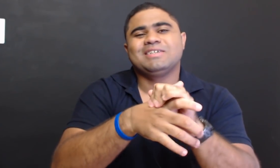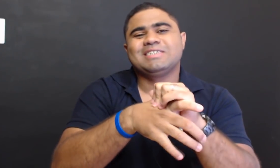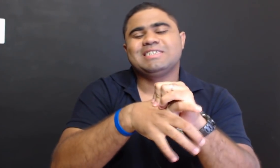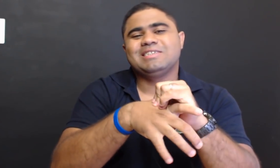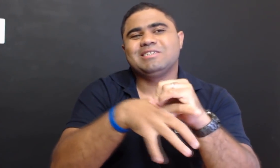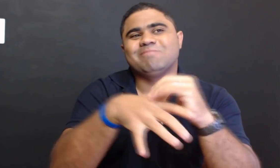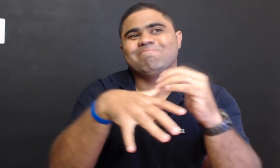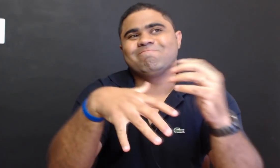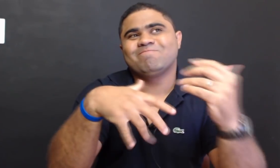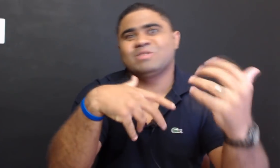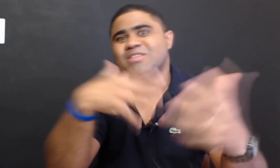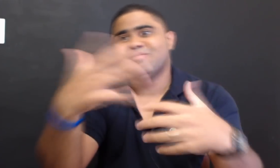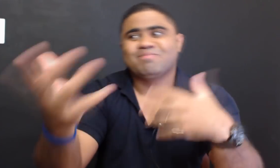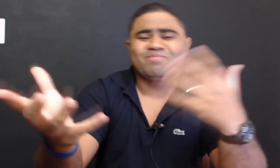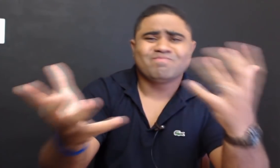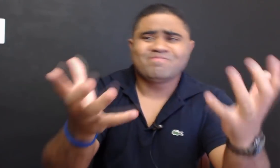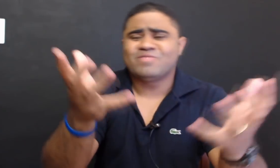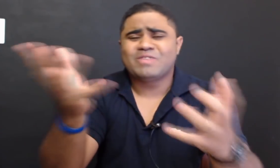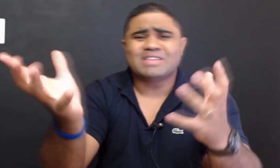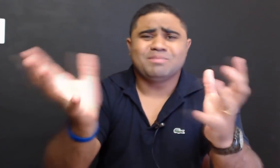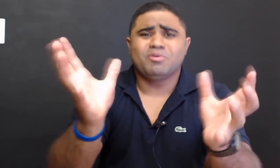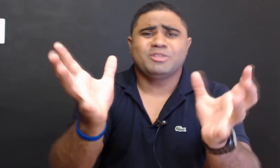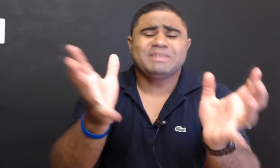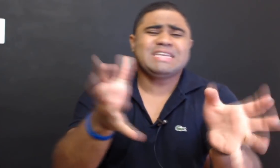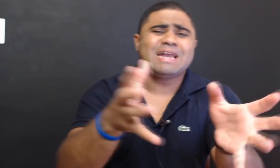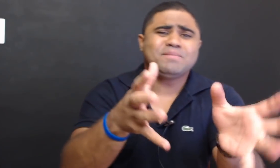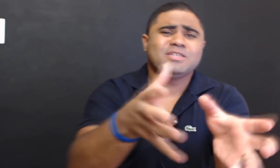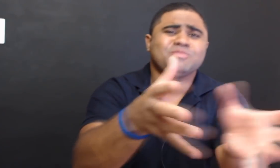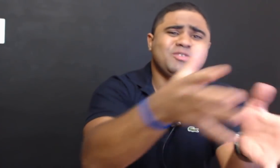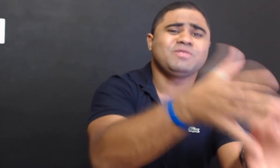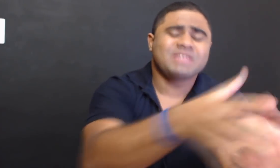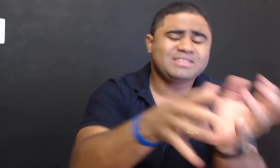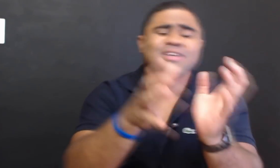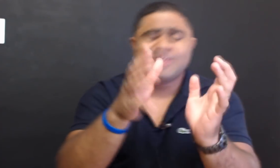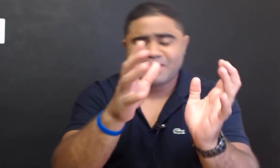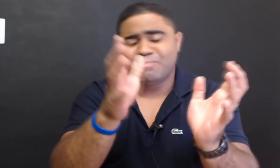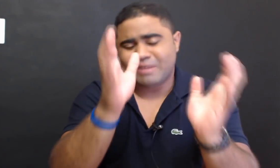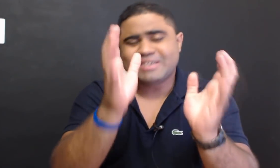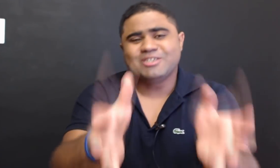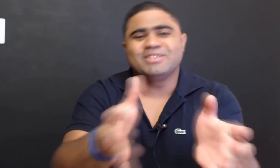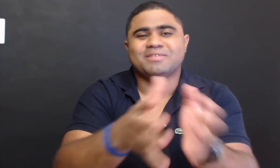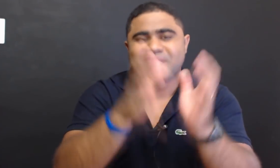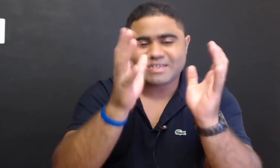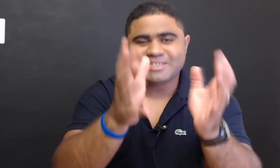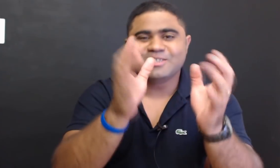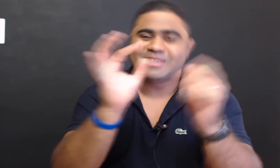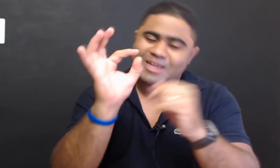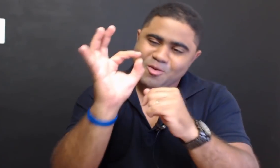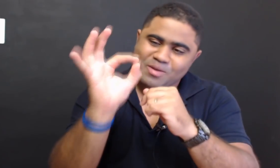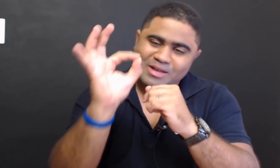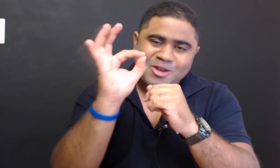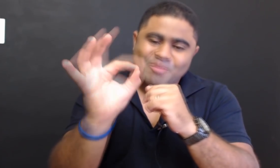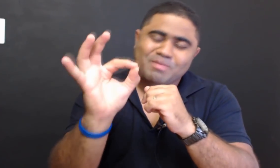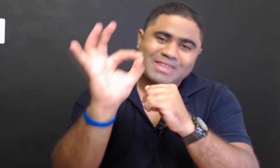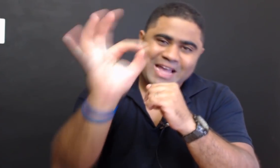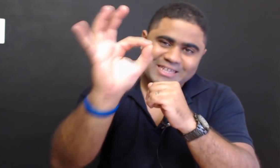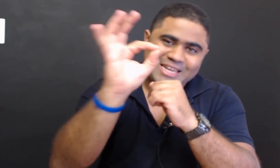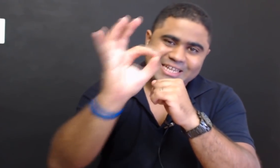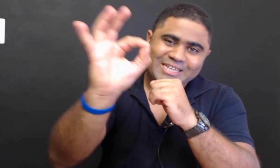que você vai ficar assim, poxa, mas será mesmo que o senhor fizer, acredita, acredita, tem uma pitada, aquele